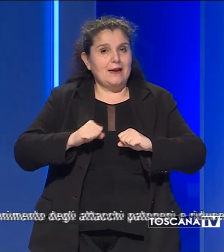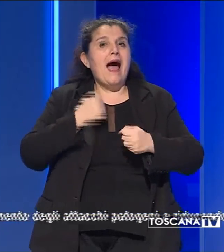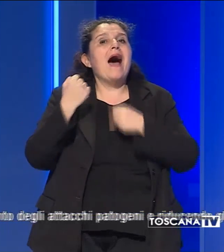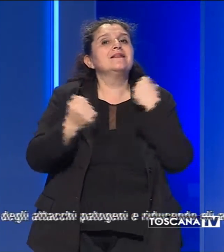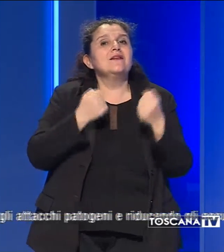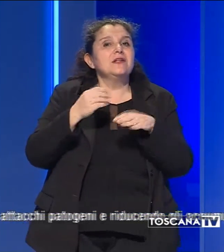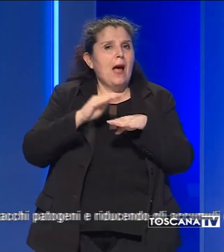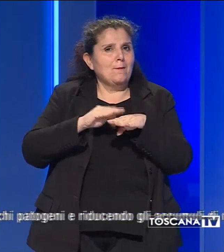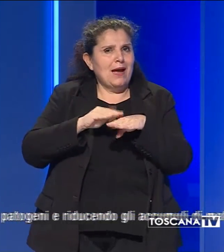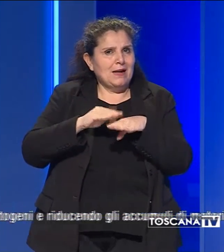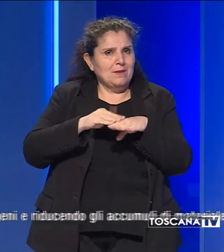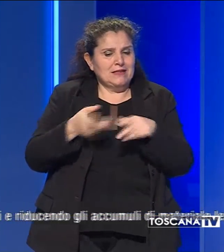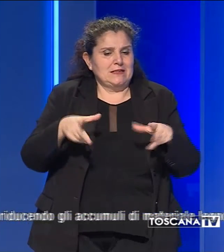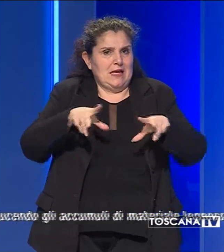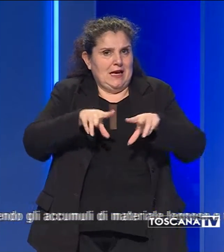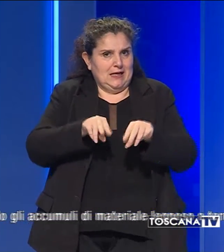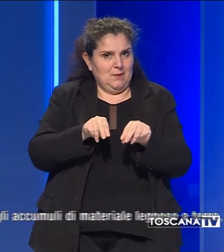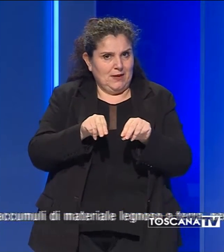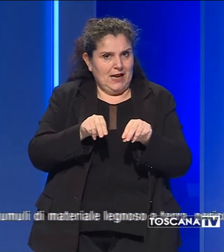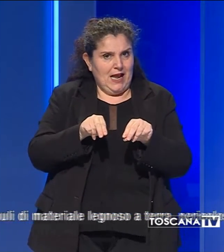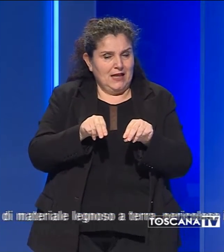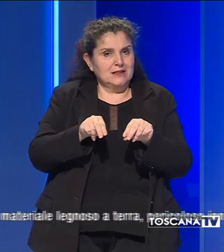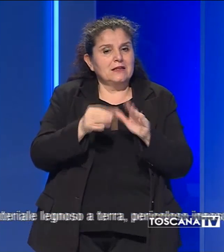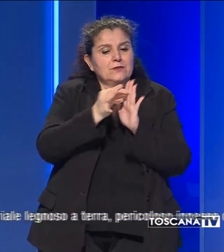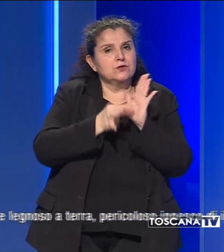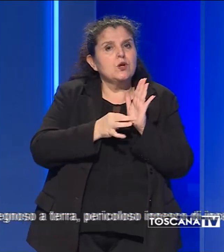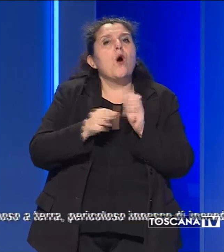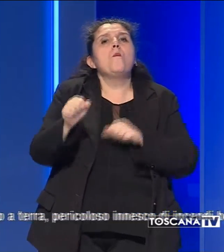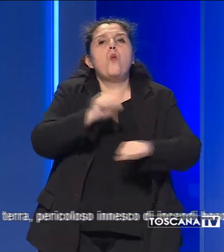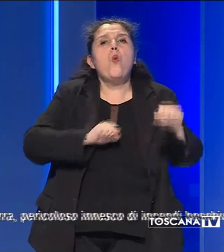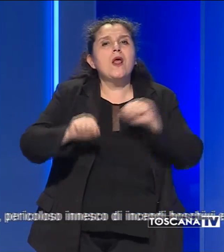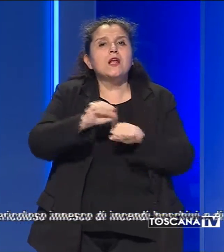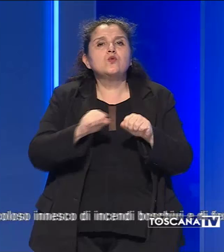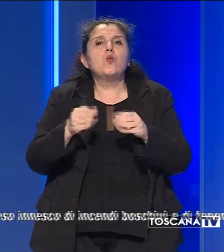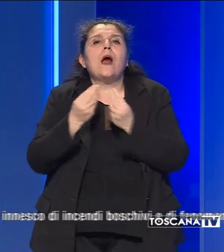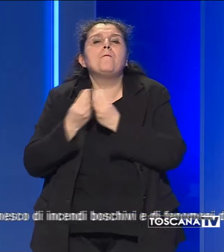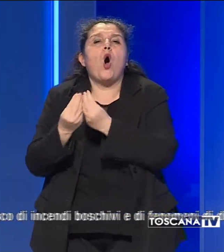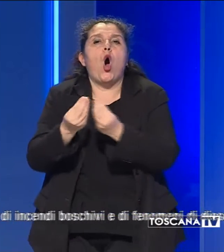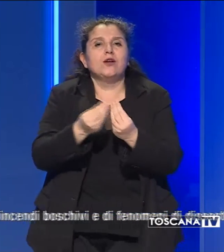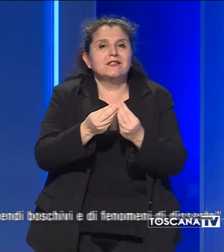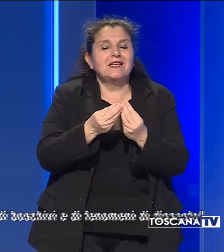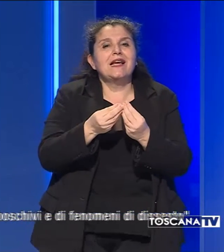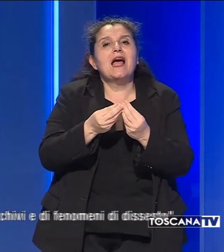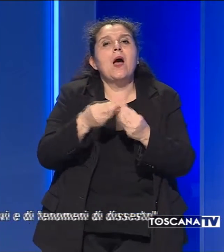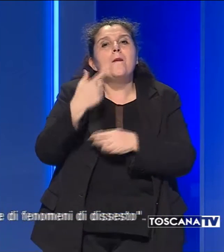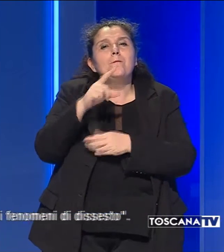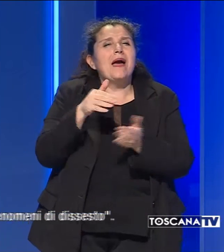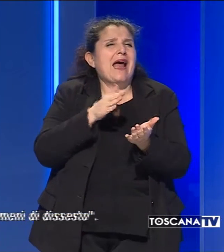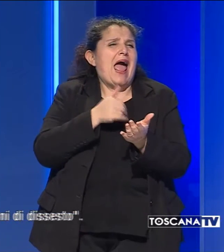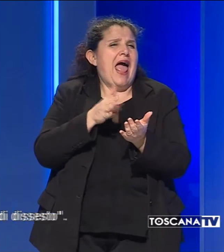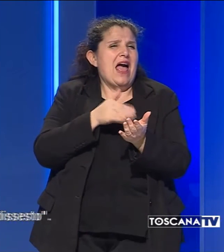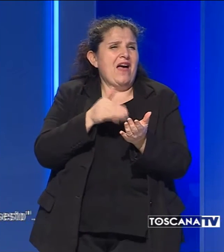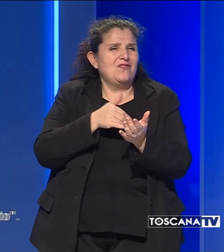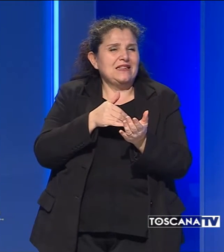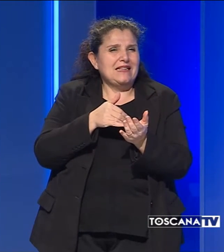autorizzate alla ripresa entrano la pulitura dei boschi in modo tale da tutelare l